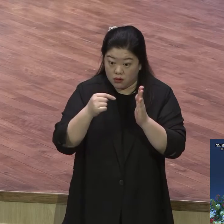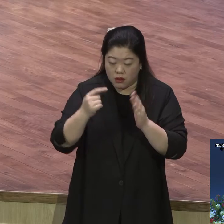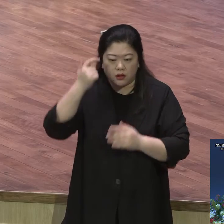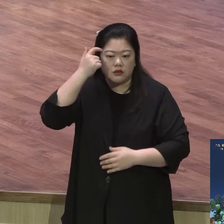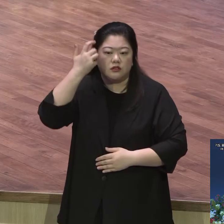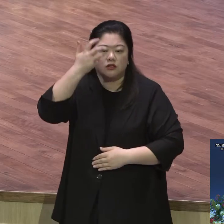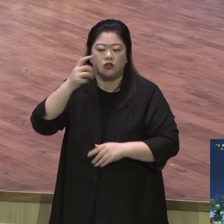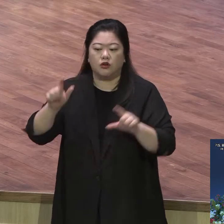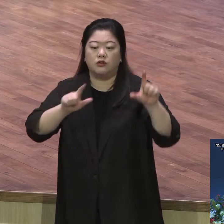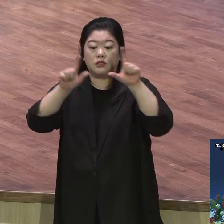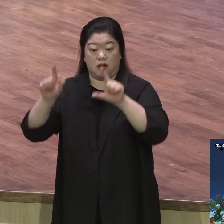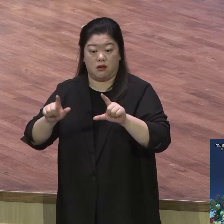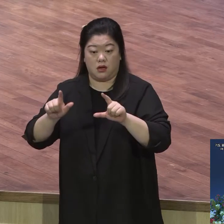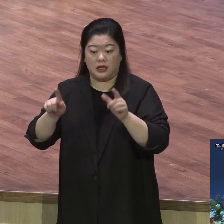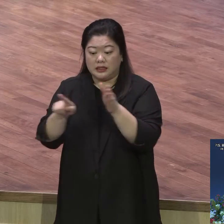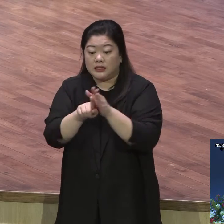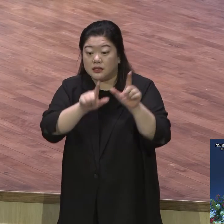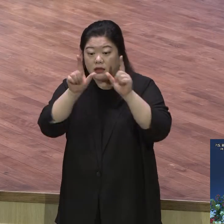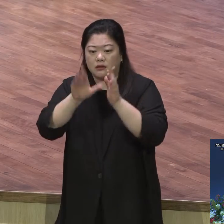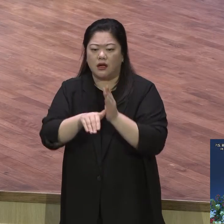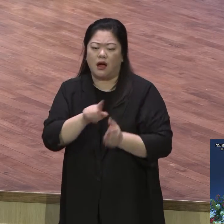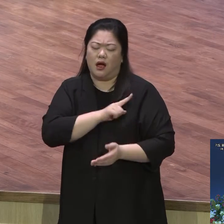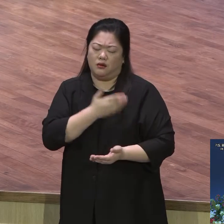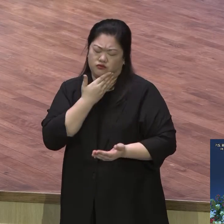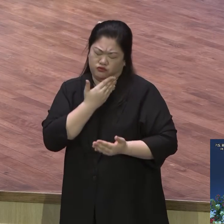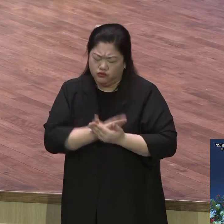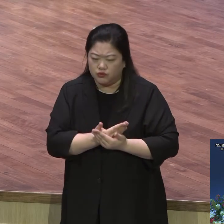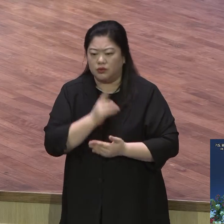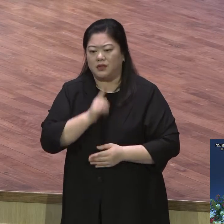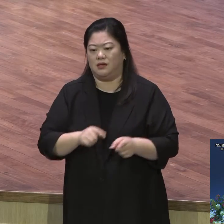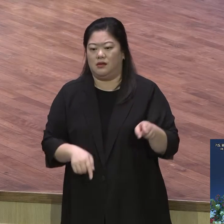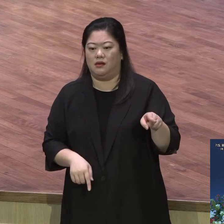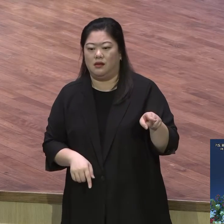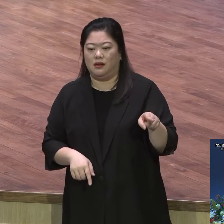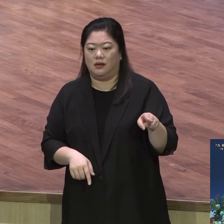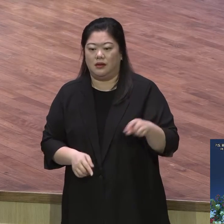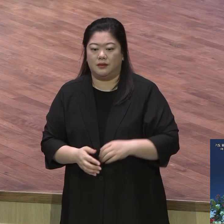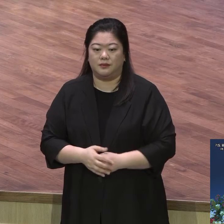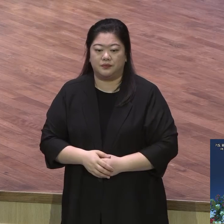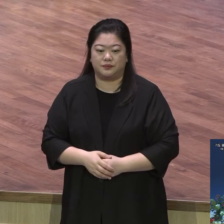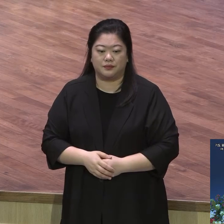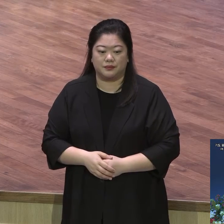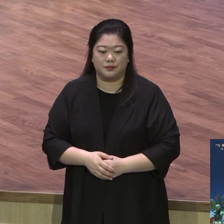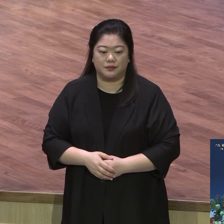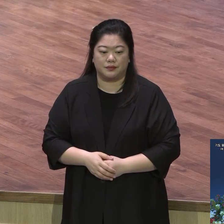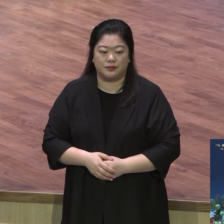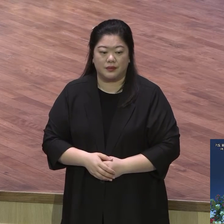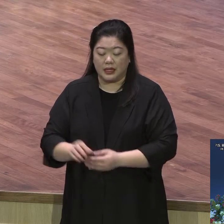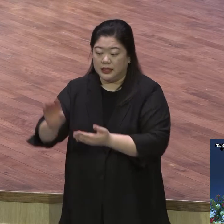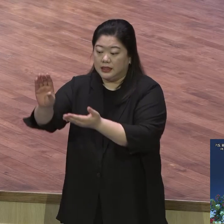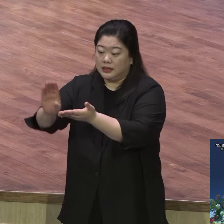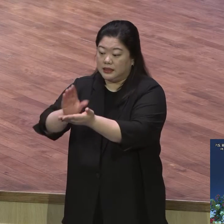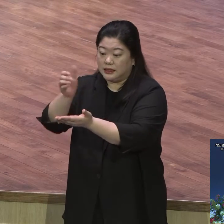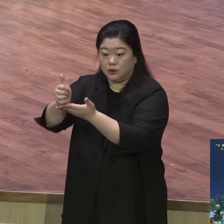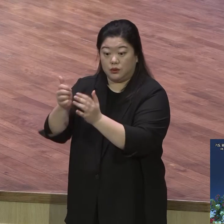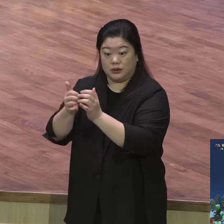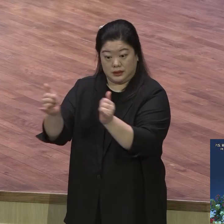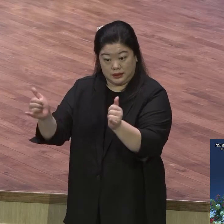중요하다는 것이요. 빼놓을 수 없다. 그리스도인의 생명력 생동감이 넘치는 삶의